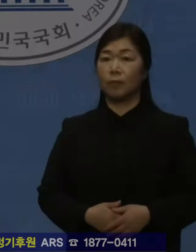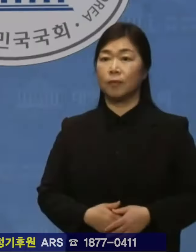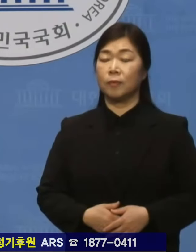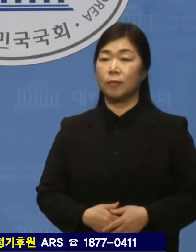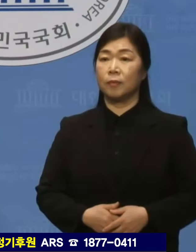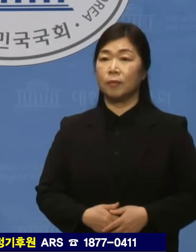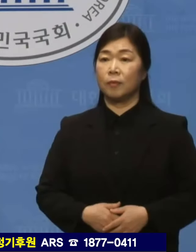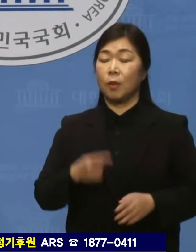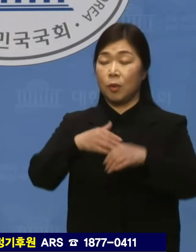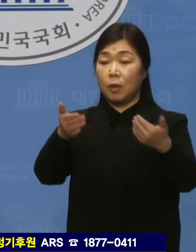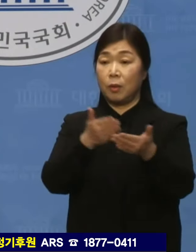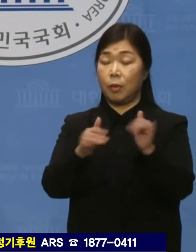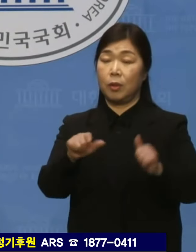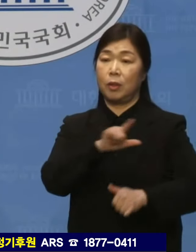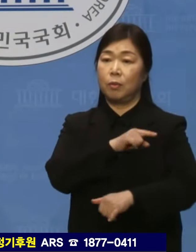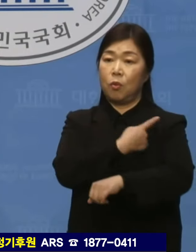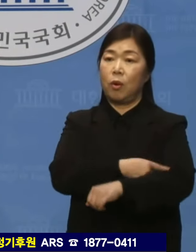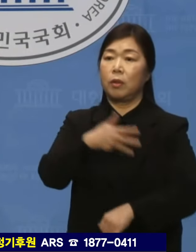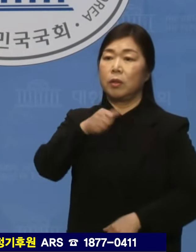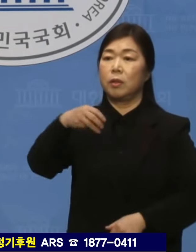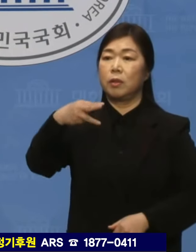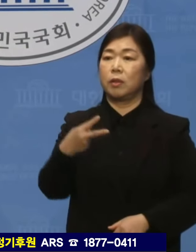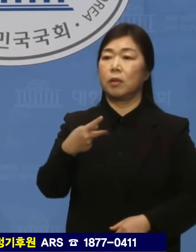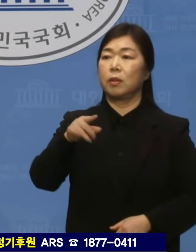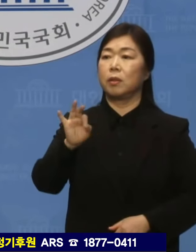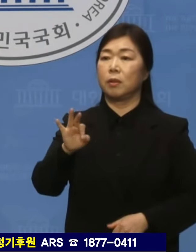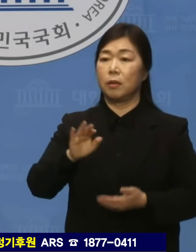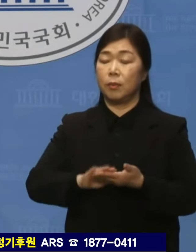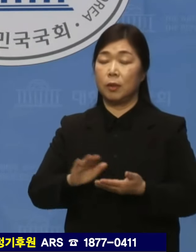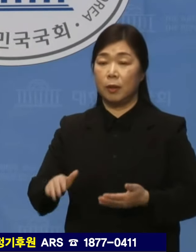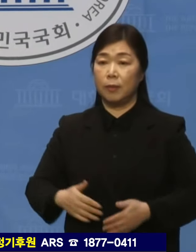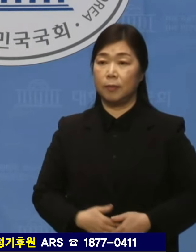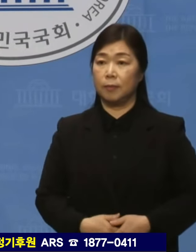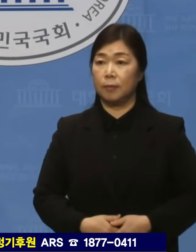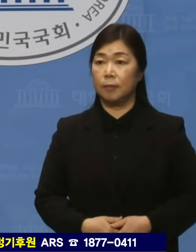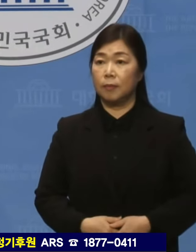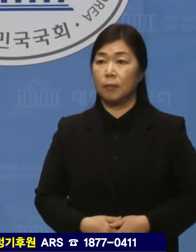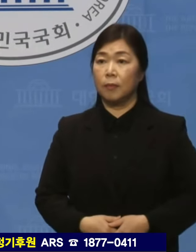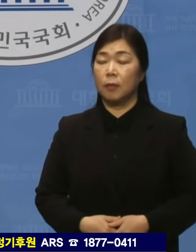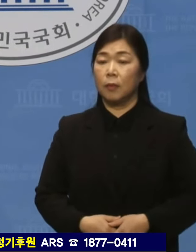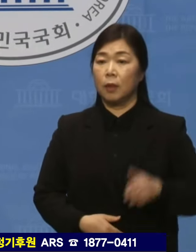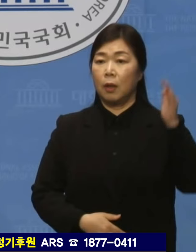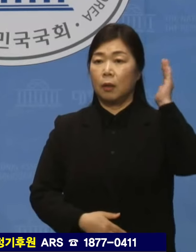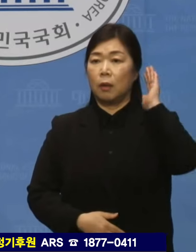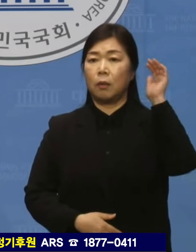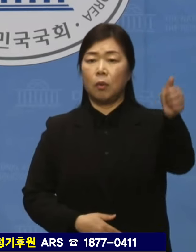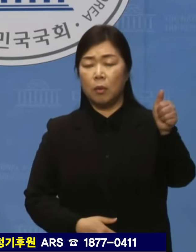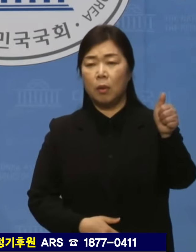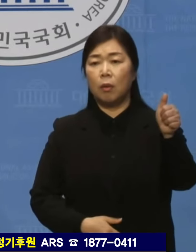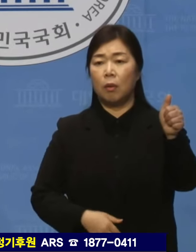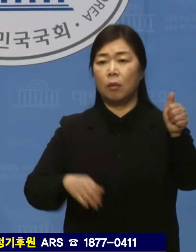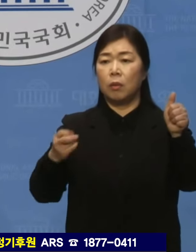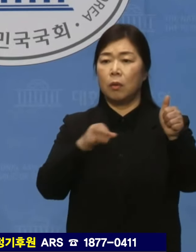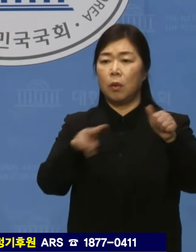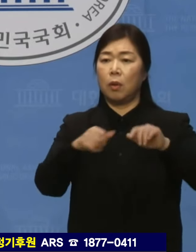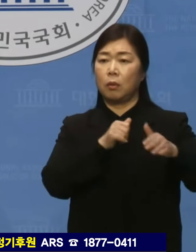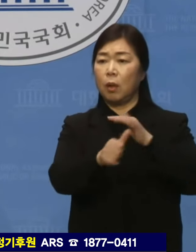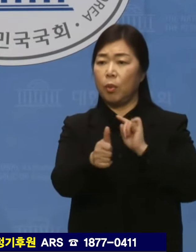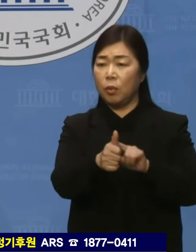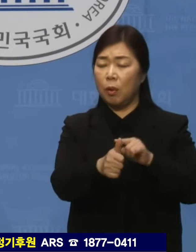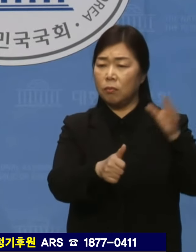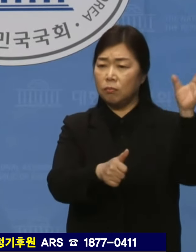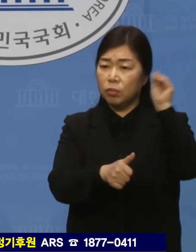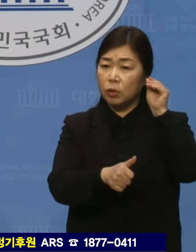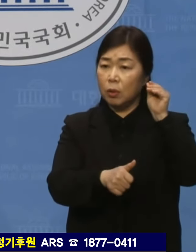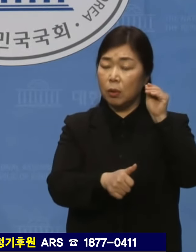민주당 수석대변인 권칠승입니다. 두 건의 브리핑을 하겠습니다. 대통령도 부족해 여당 대표도 무지를